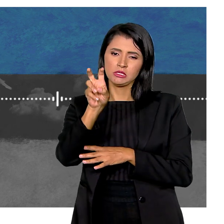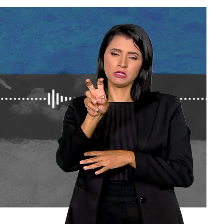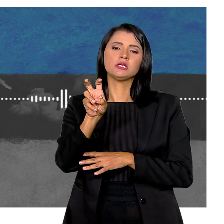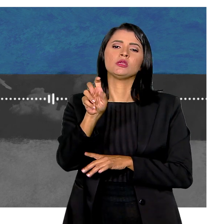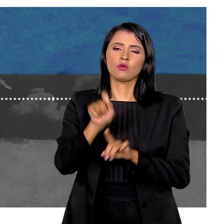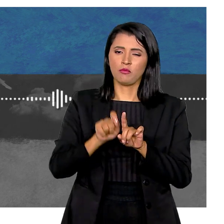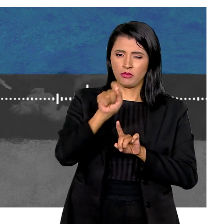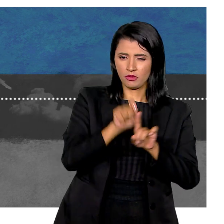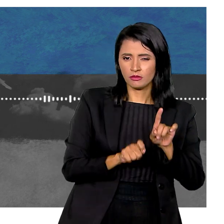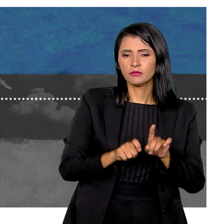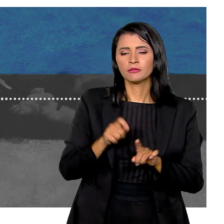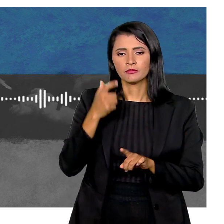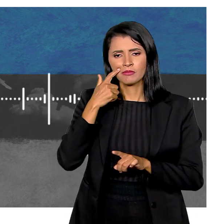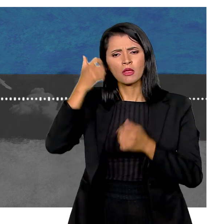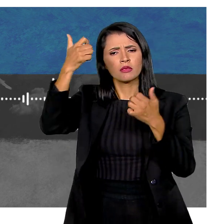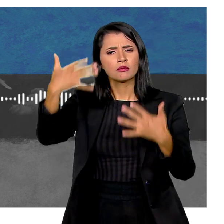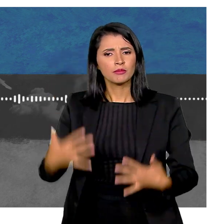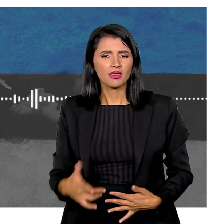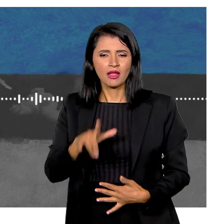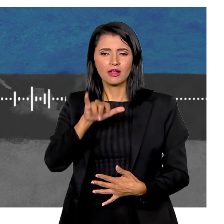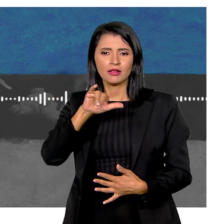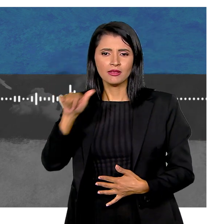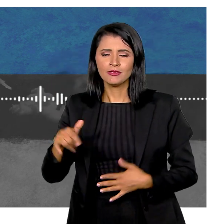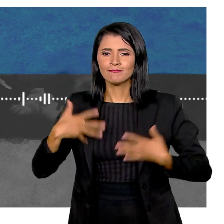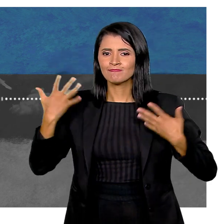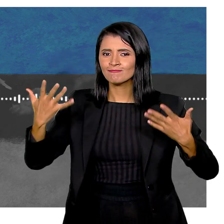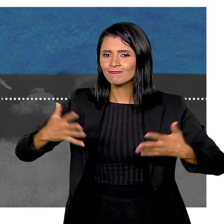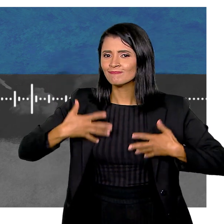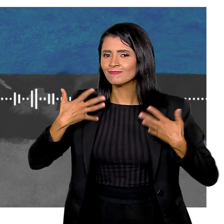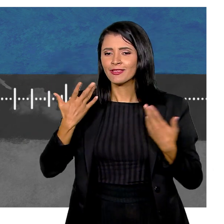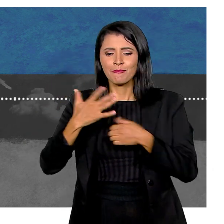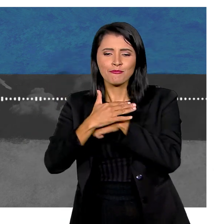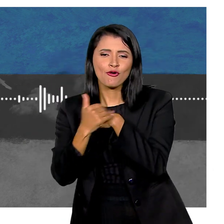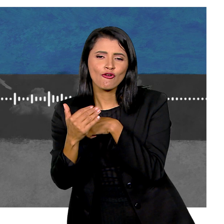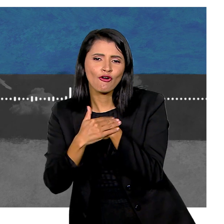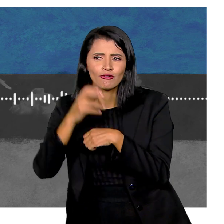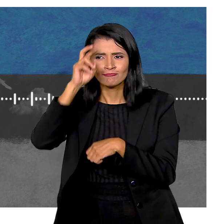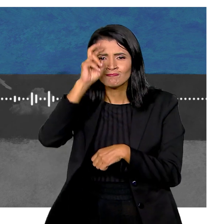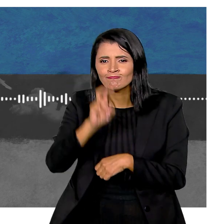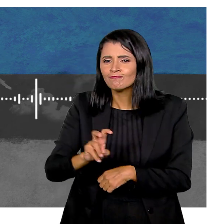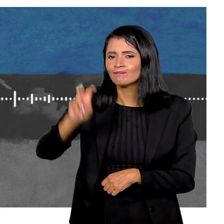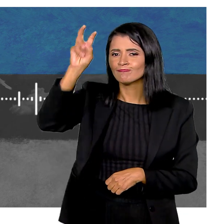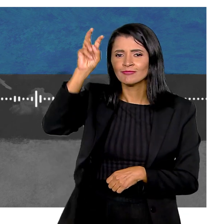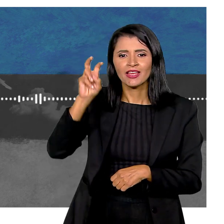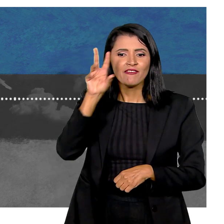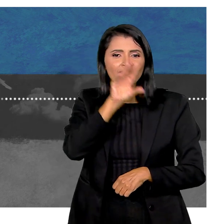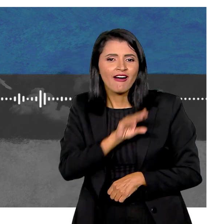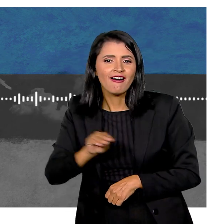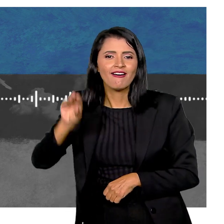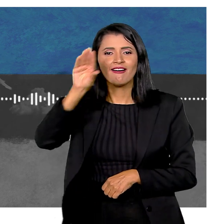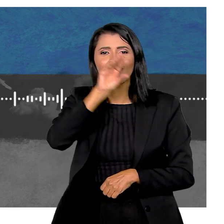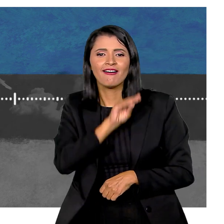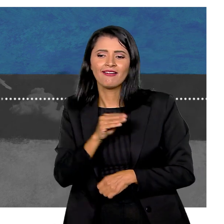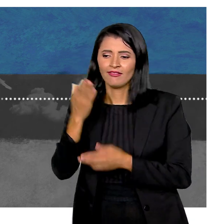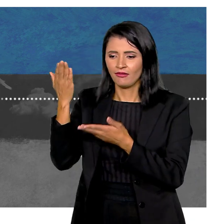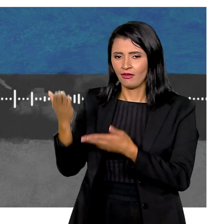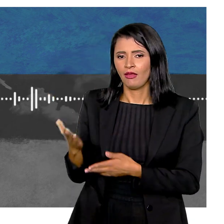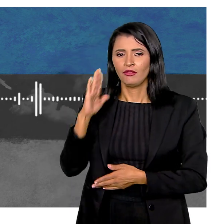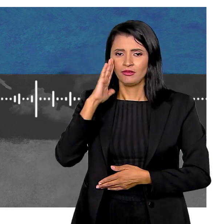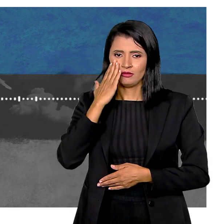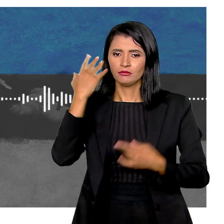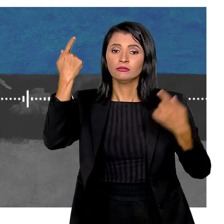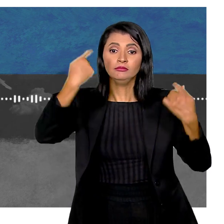De cinco meses que eu passei A mãe conta que a Liz é muito alegre Ativa, amorosa, inteligente E faladeira